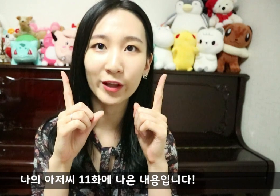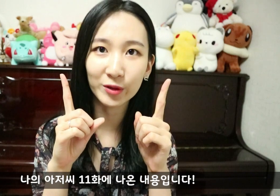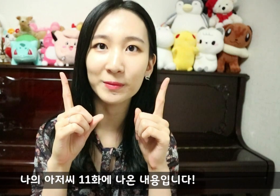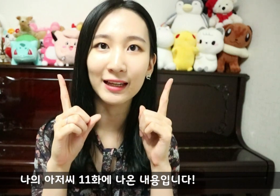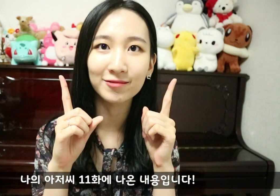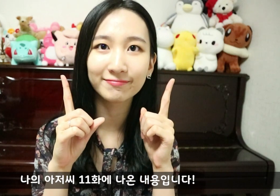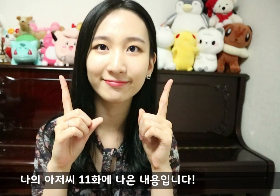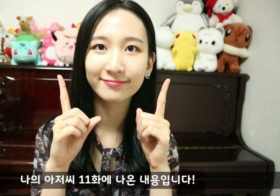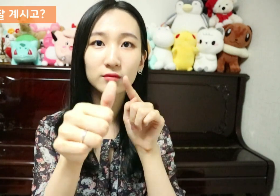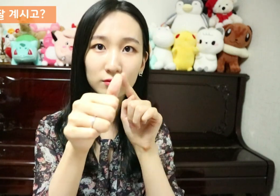내용입니다